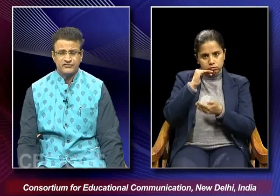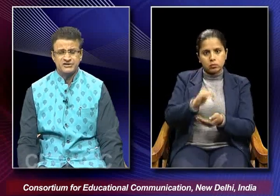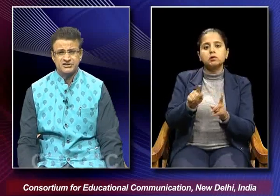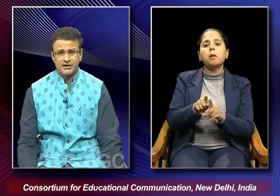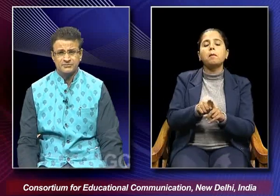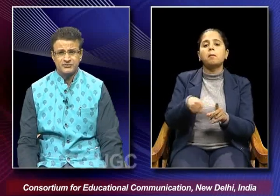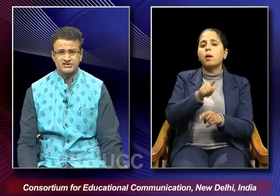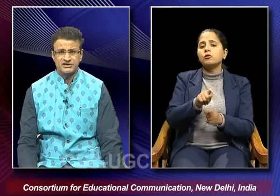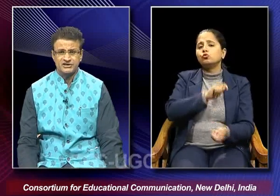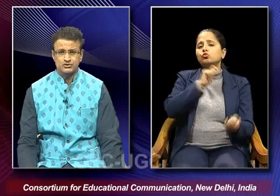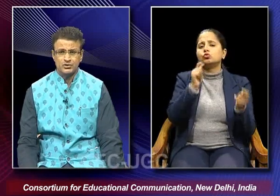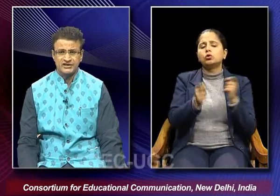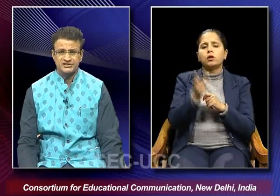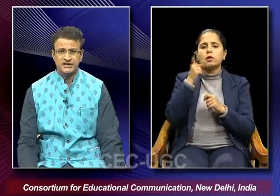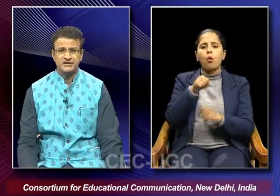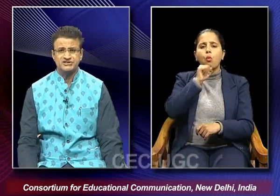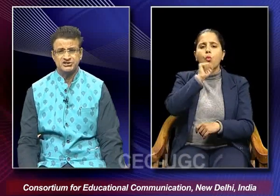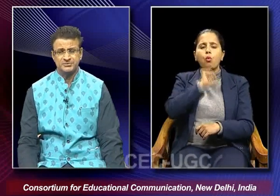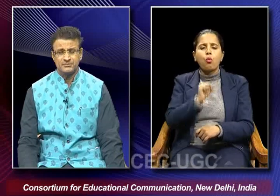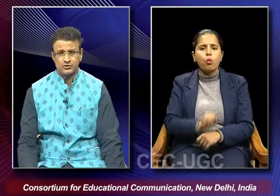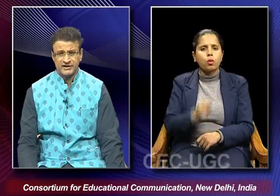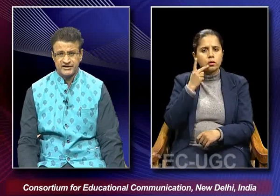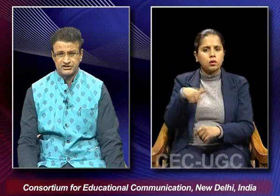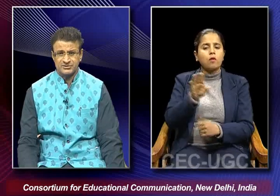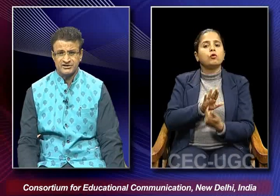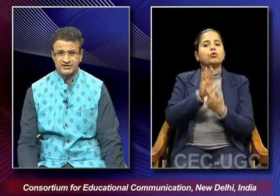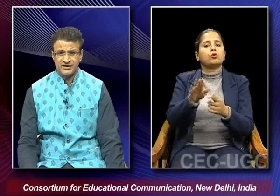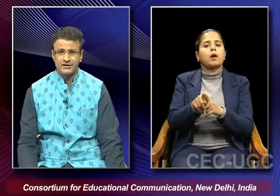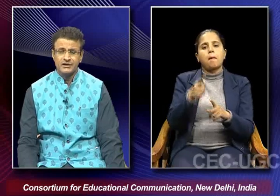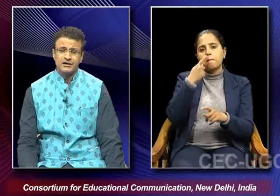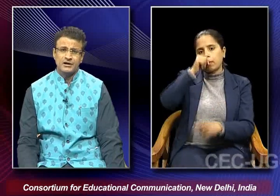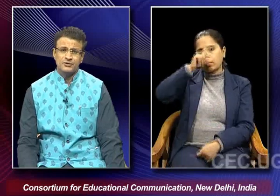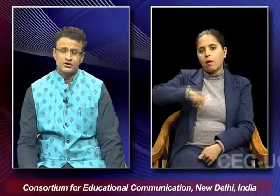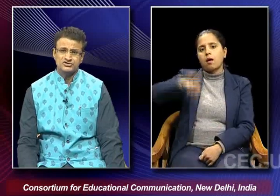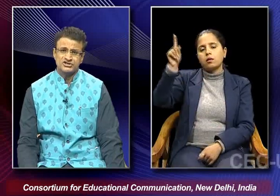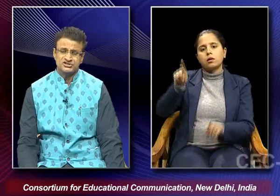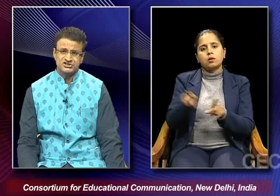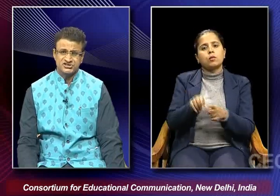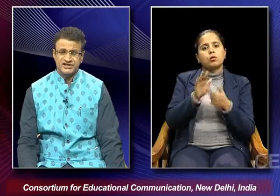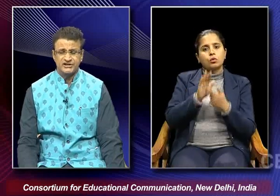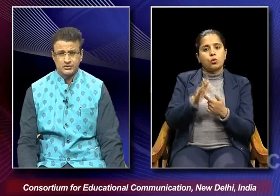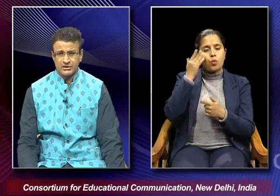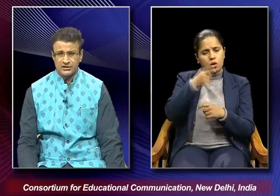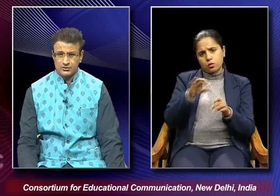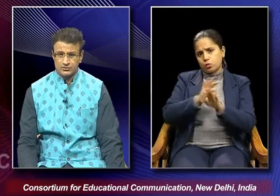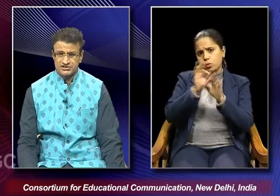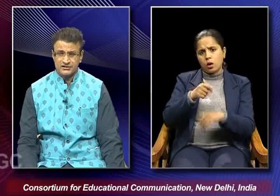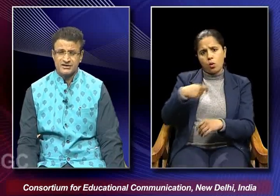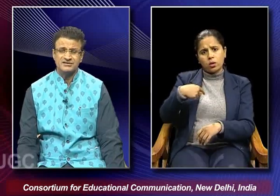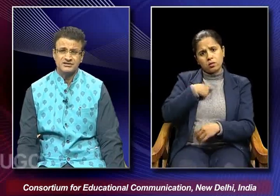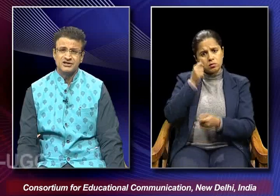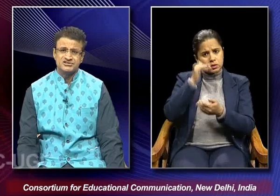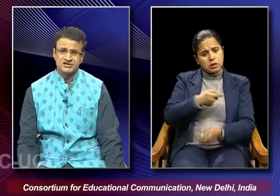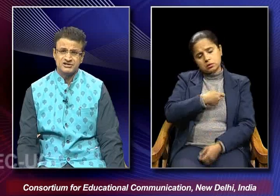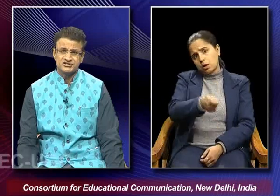transformation comes when she attains old age and she is being portrayed as mother india because she is ready to kill her own son